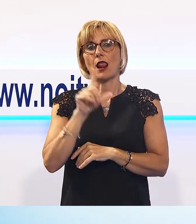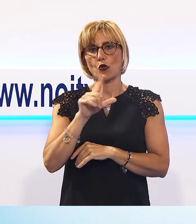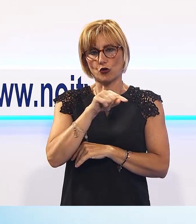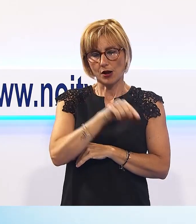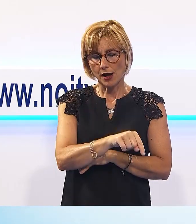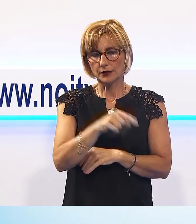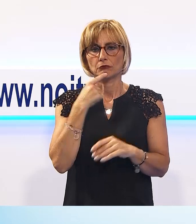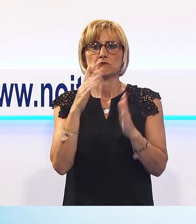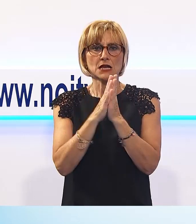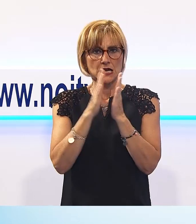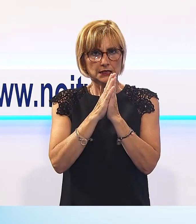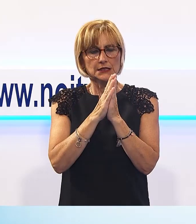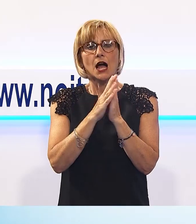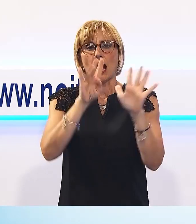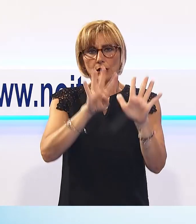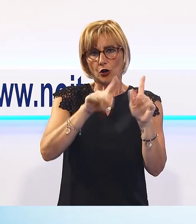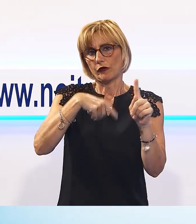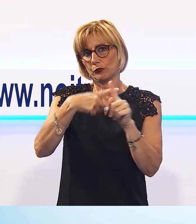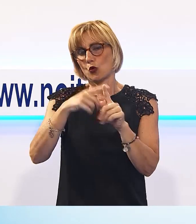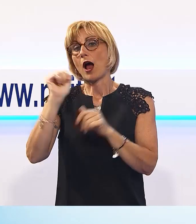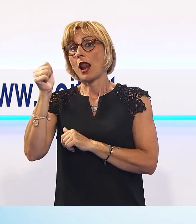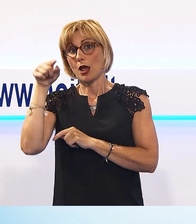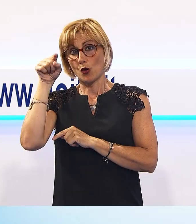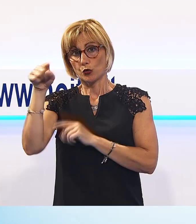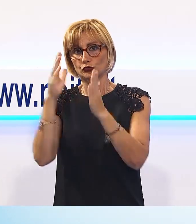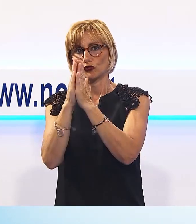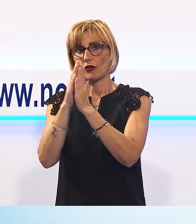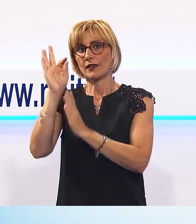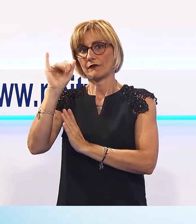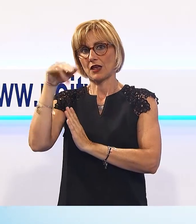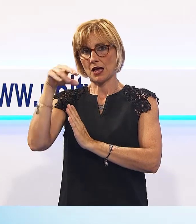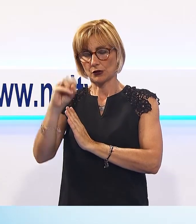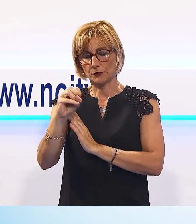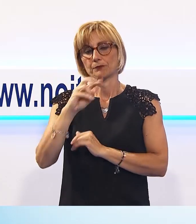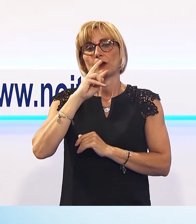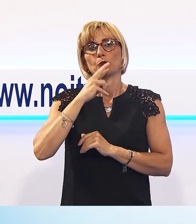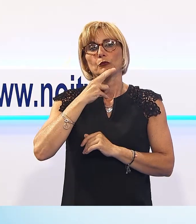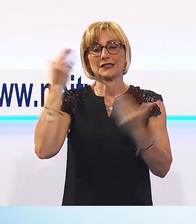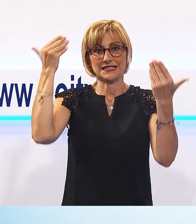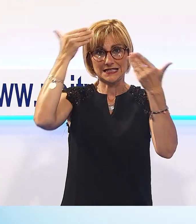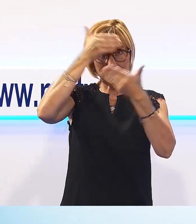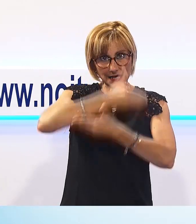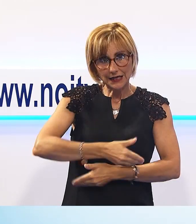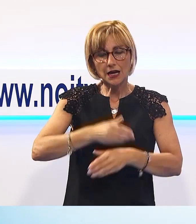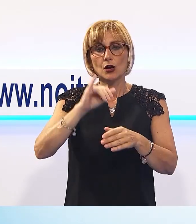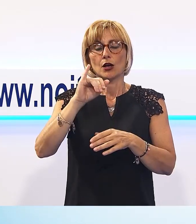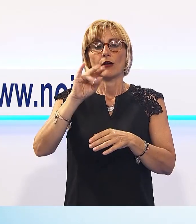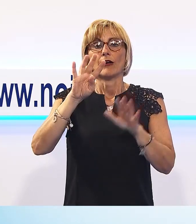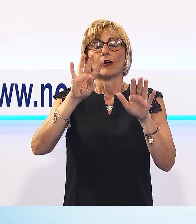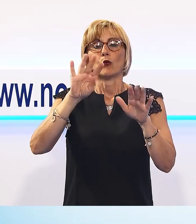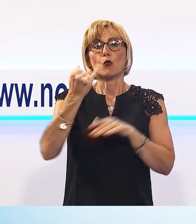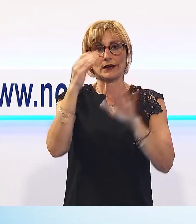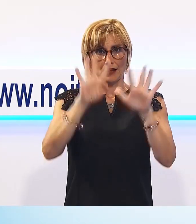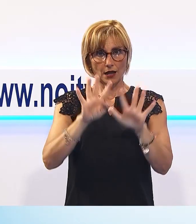cerimonia che si ripeterà alle 11 nella chiesa di Fiano. Alle 20.45, infine, nel cinema all'aperto del parco di Villa Bottini, il